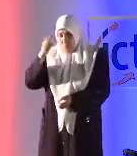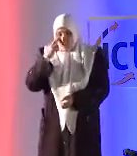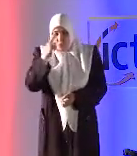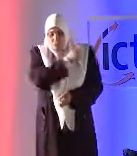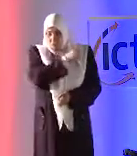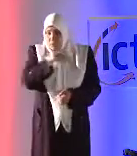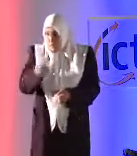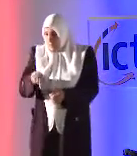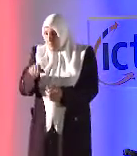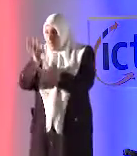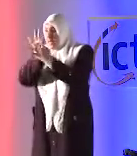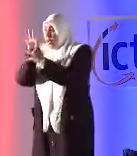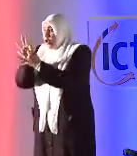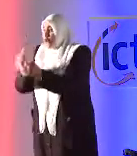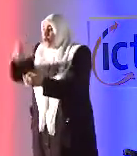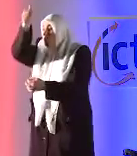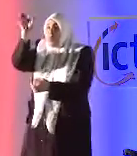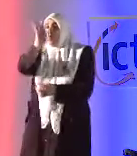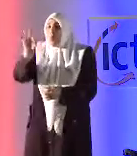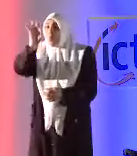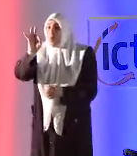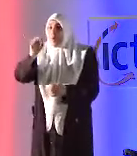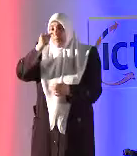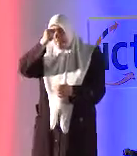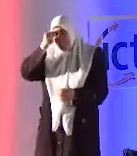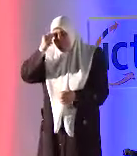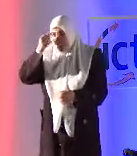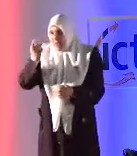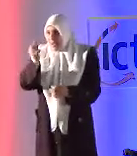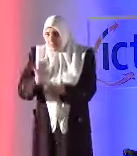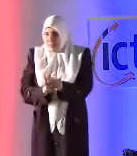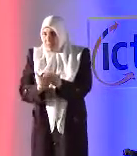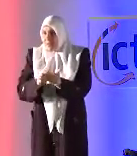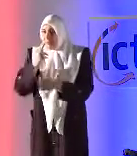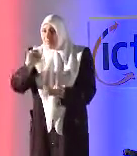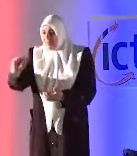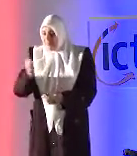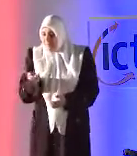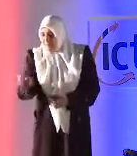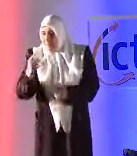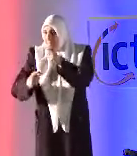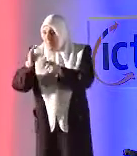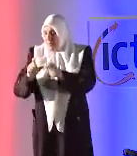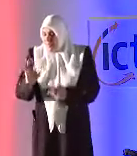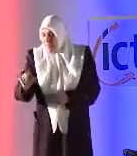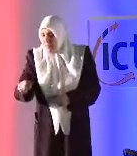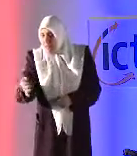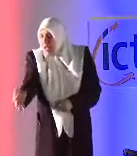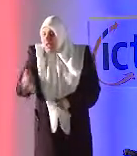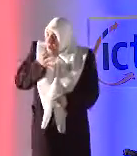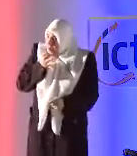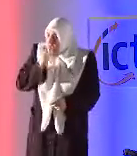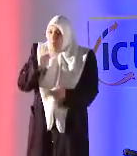تطبق في مجال الأجهزة الآلية الصرافة بإمكان مثلاً بنك